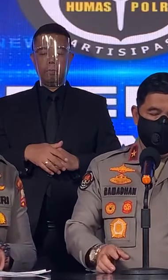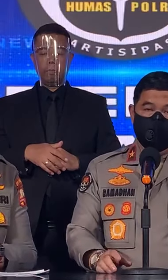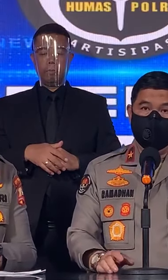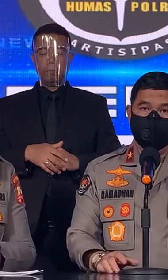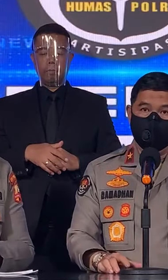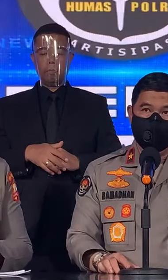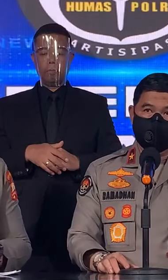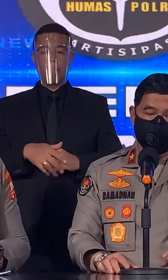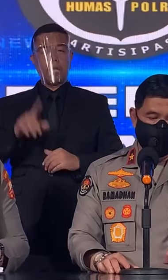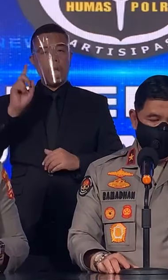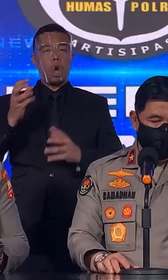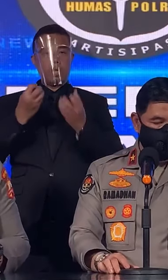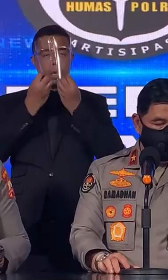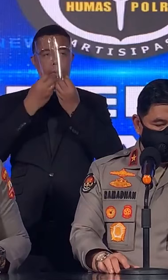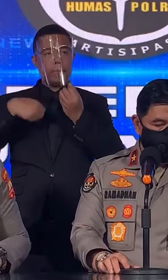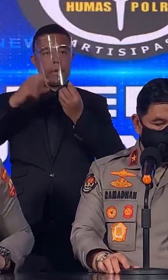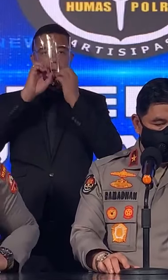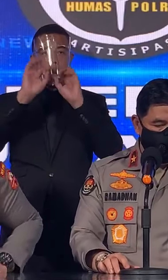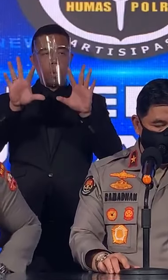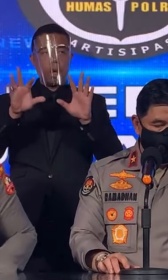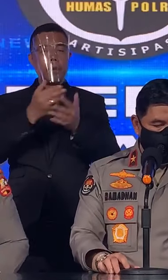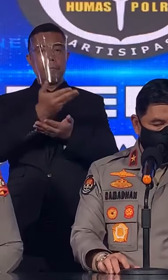Perlu kami sampaikan,